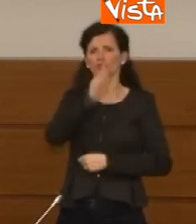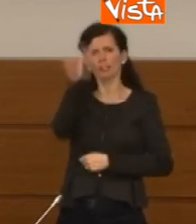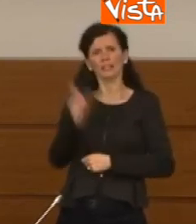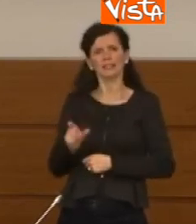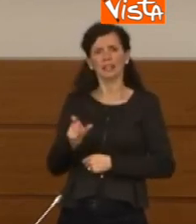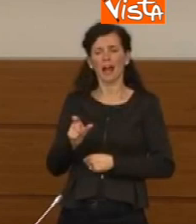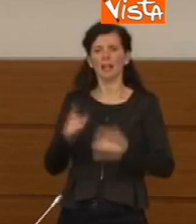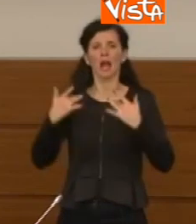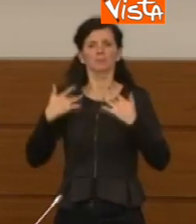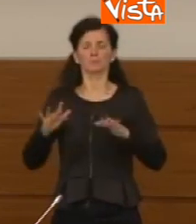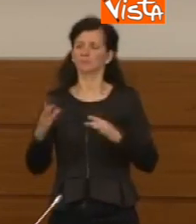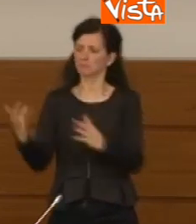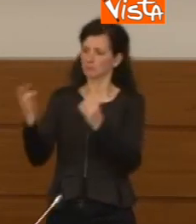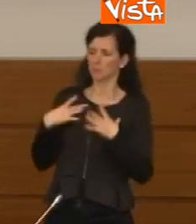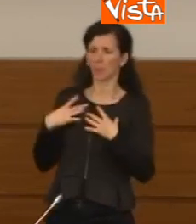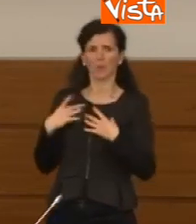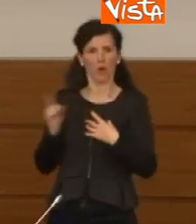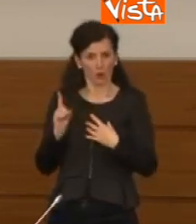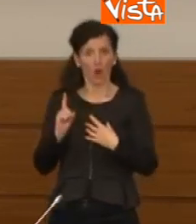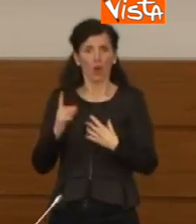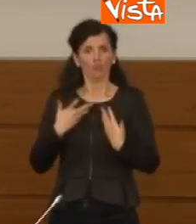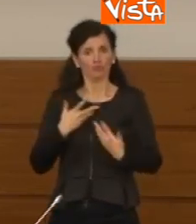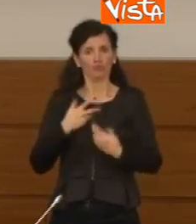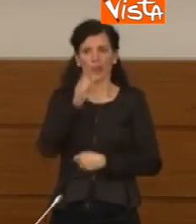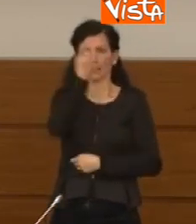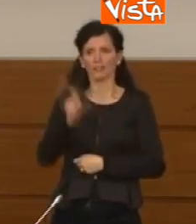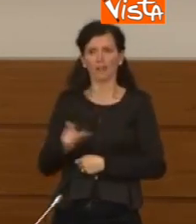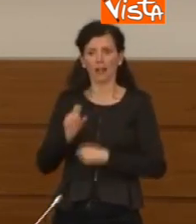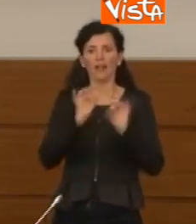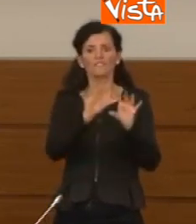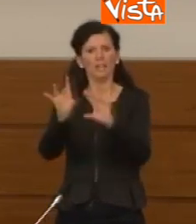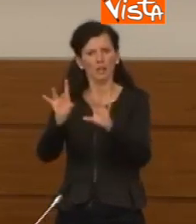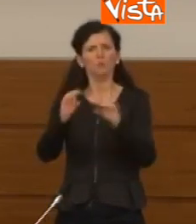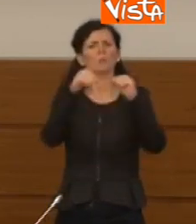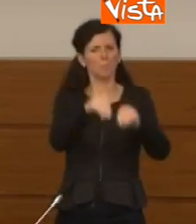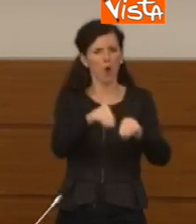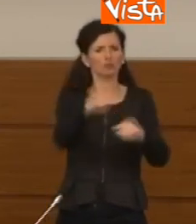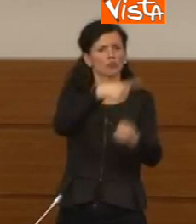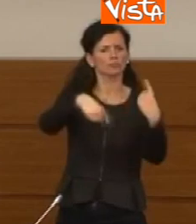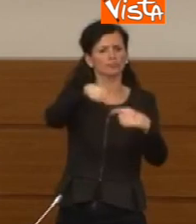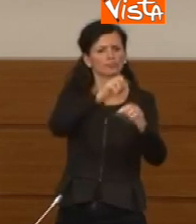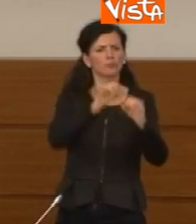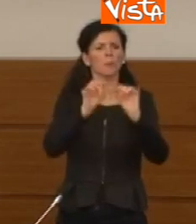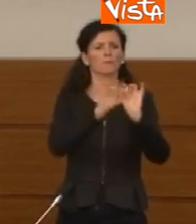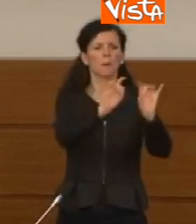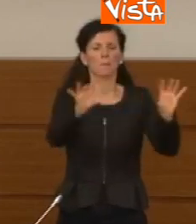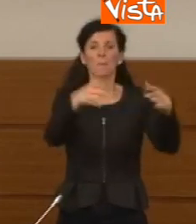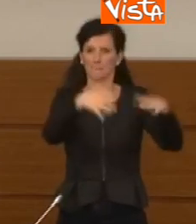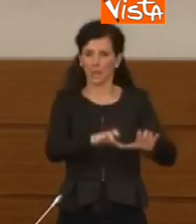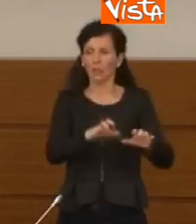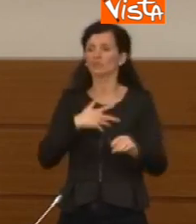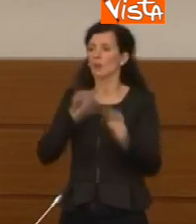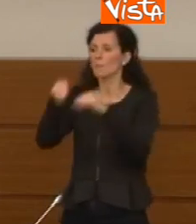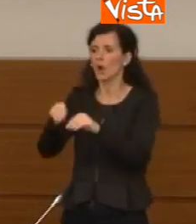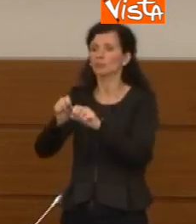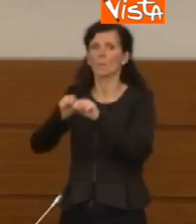immune, ci sono delle parti d'Italia dove il virus circola di meno allo stato attuale, ma il fatto che il